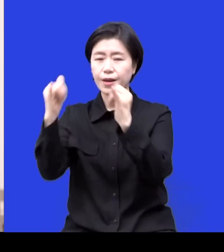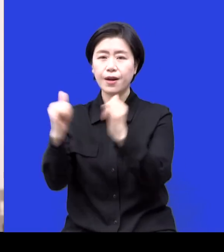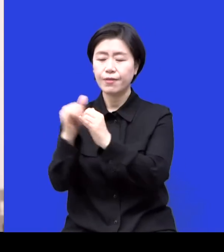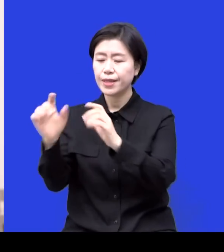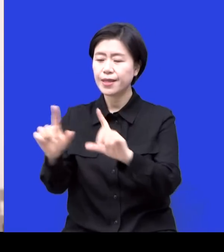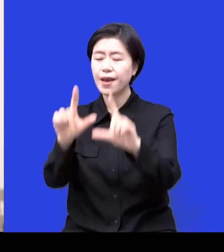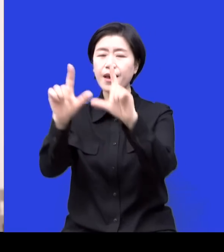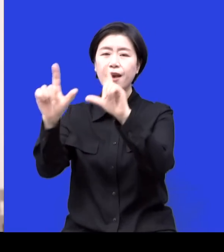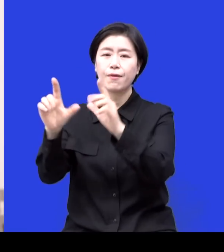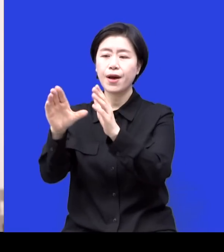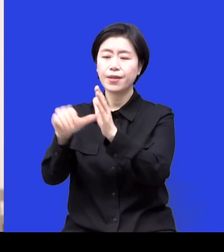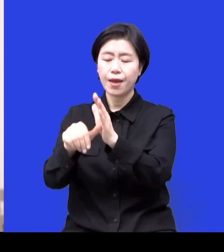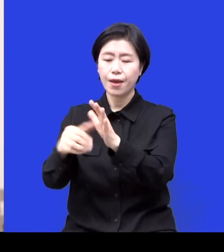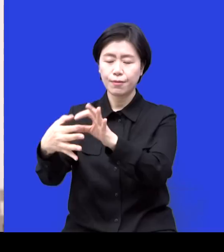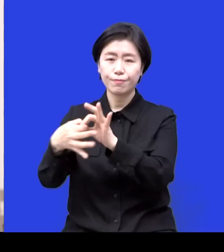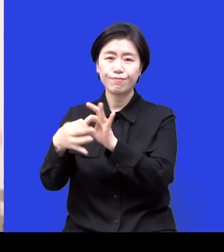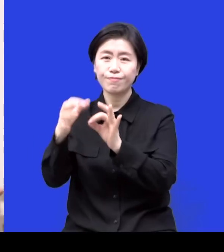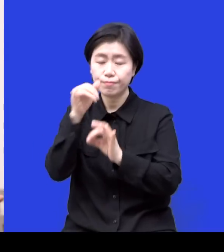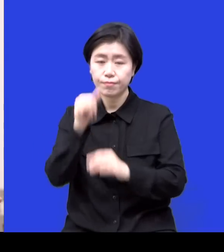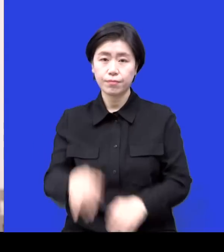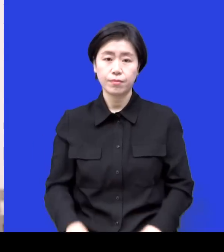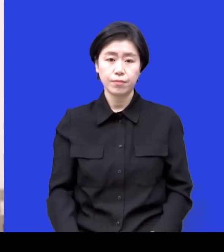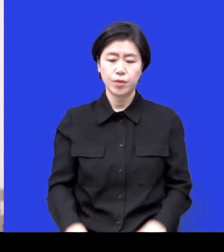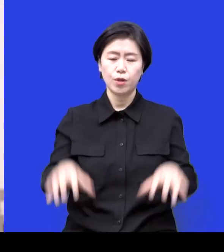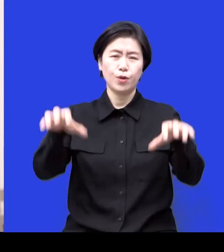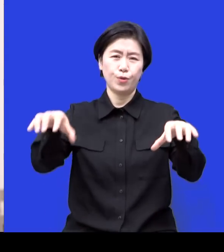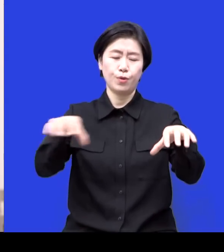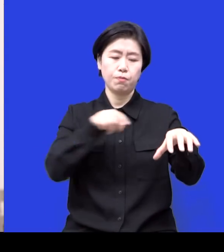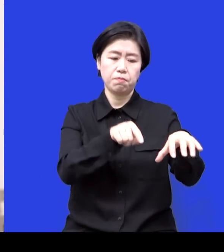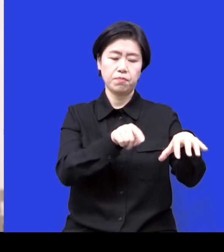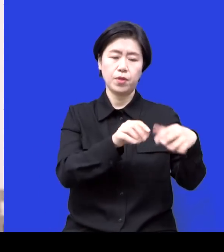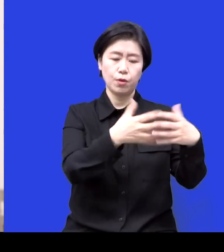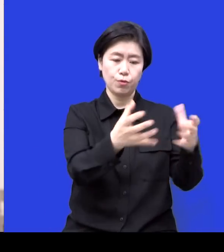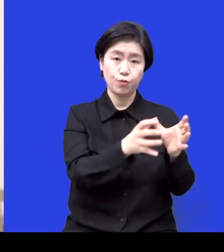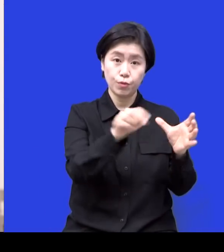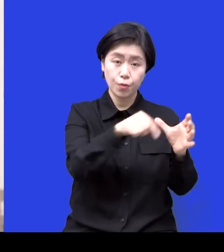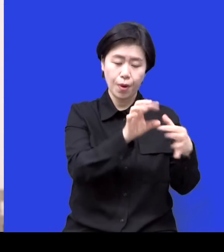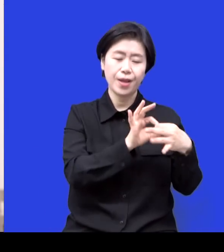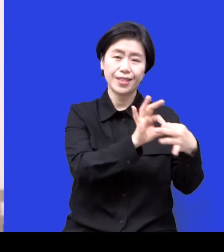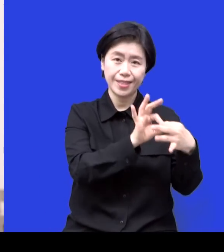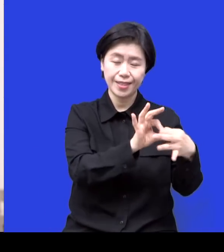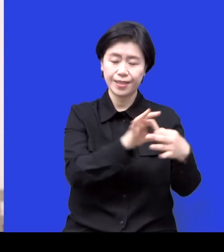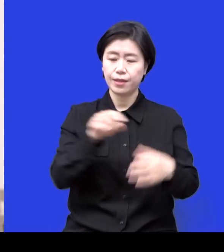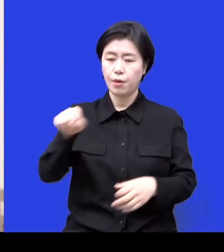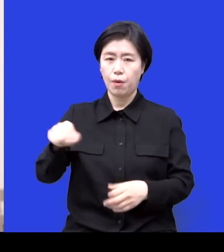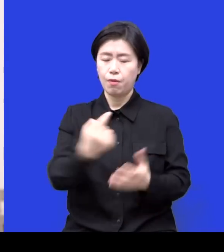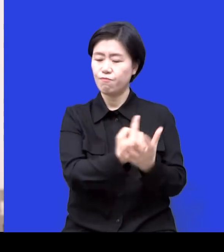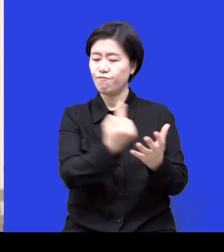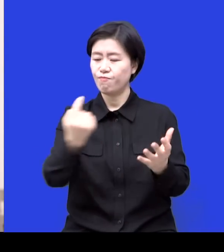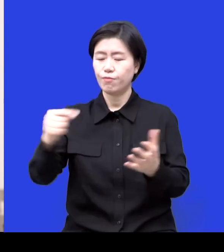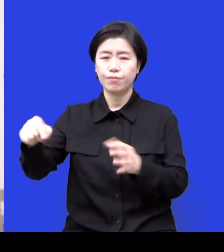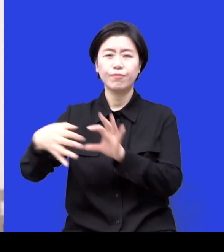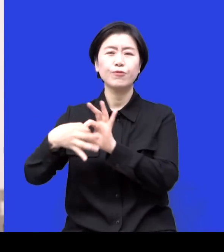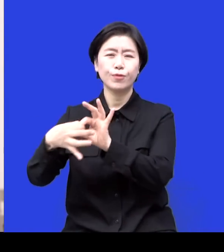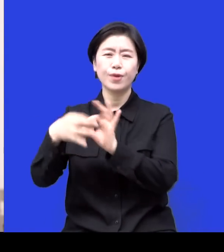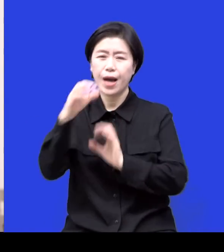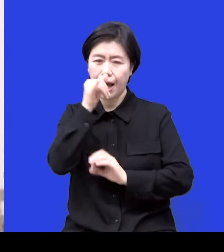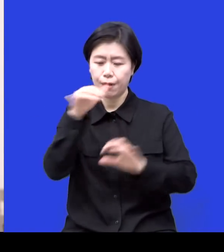아이들 두 부분이에요 보육원 안에 있는 아이들과 보육원 밖에 있는 아이들을 연결해서 저랑 계속 이렇게 얘기를 하고